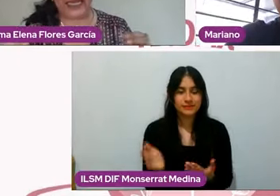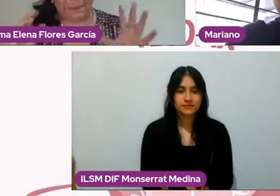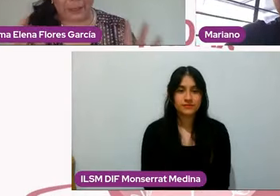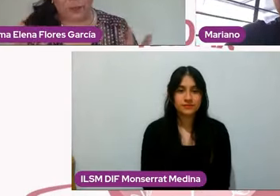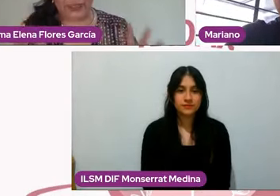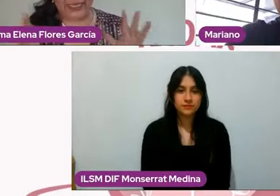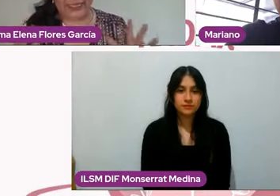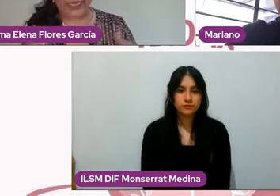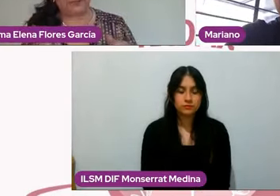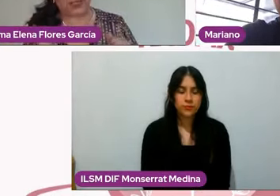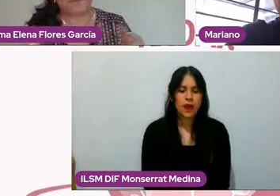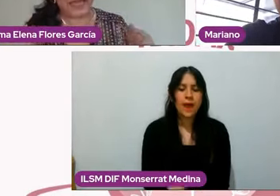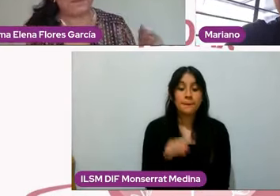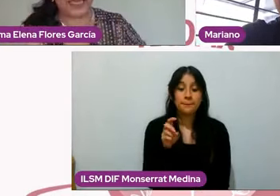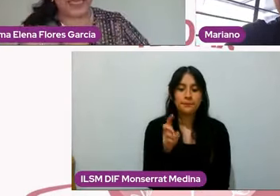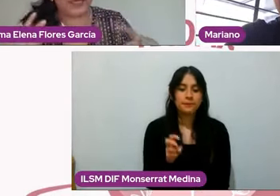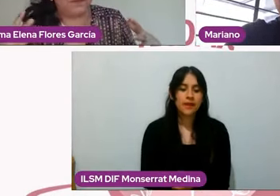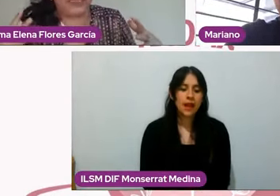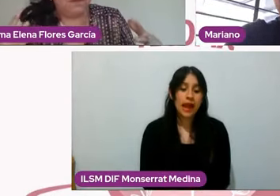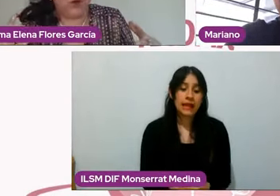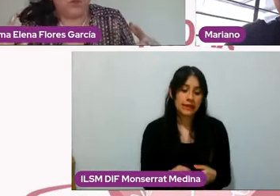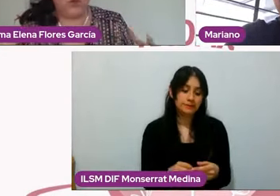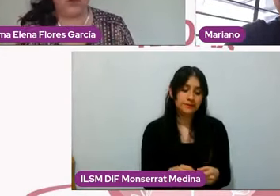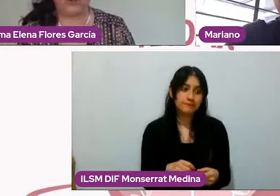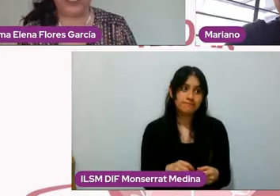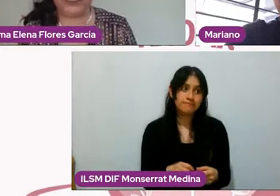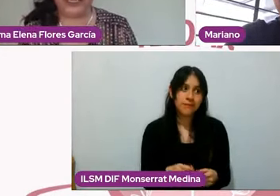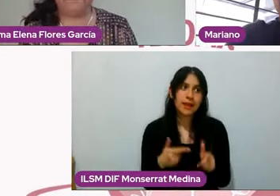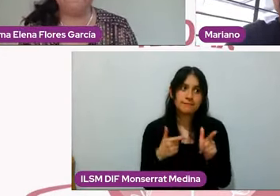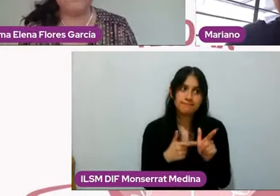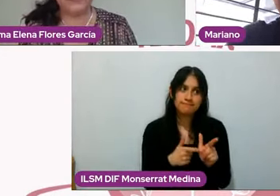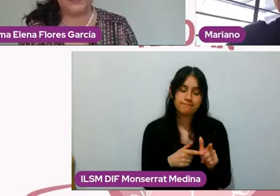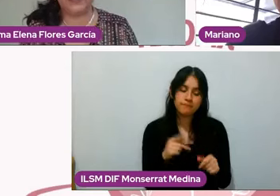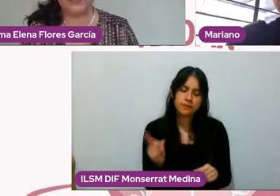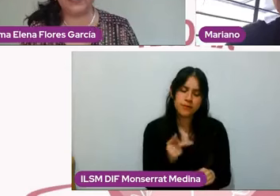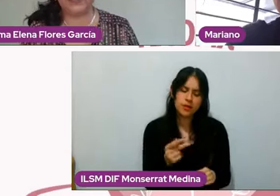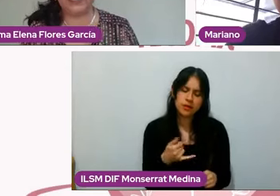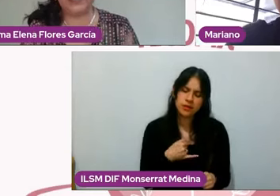Fíjate, la pregunta que sigue porque me cimbró mucho, dice,